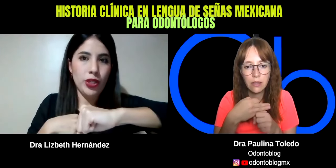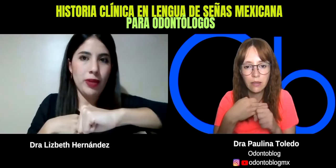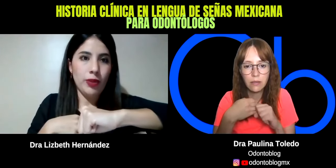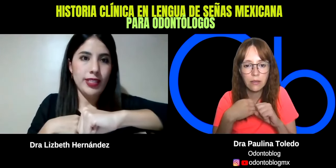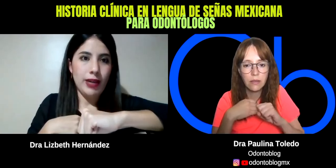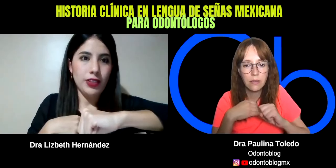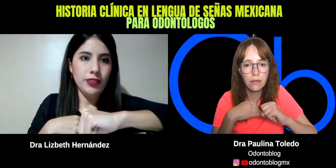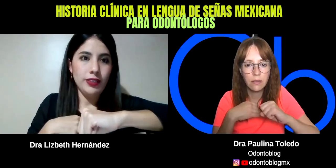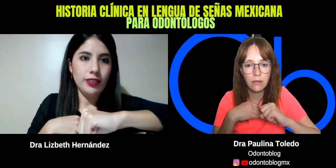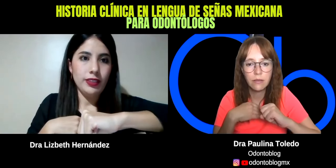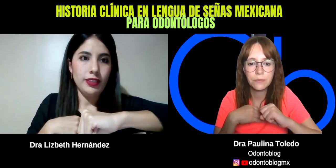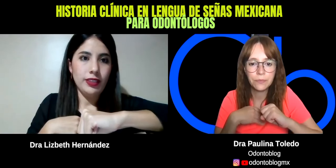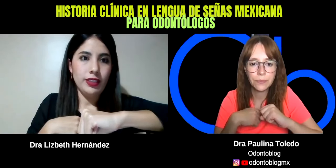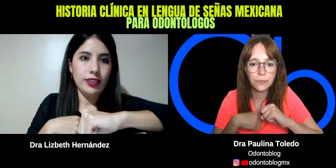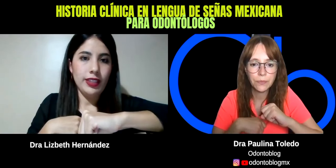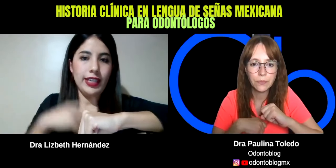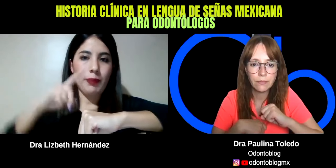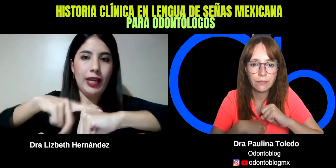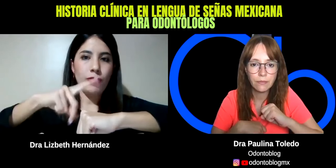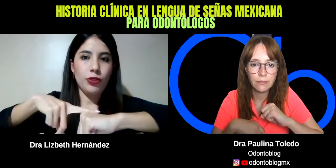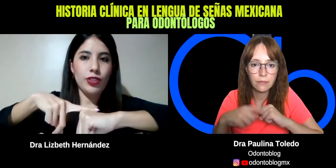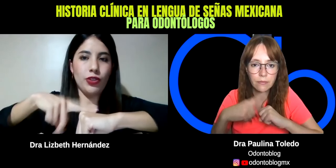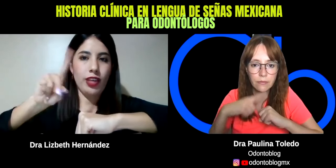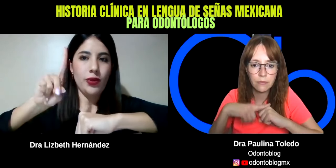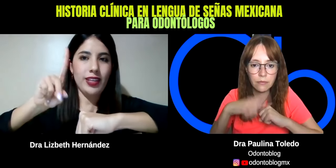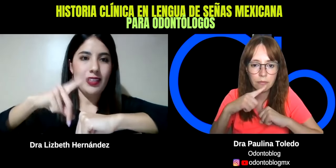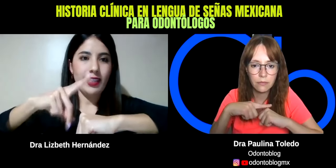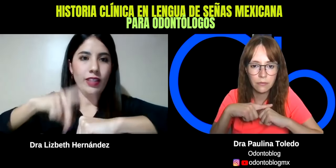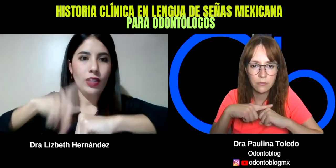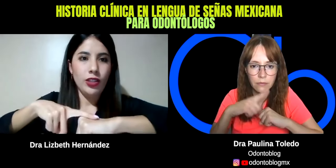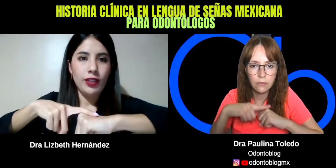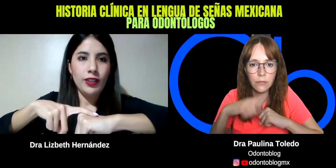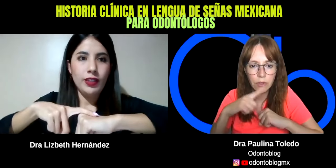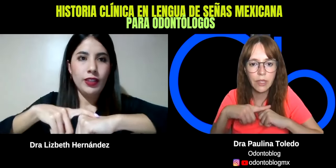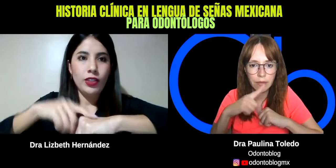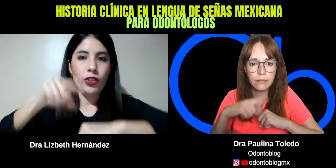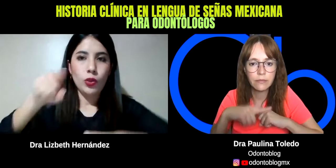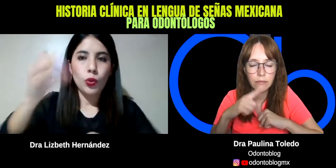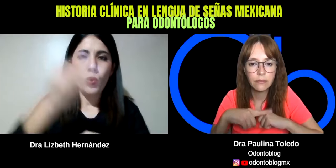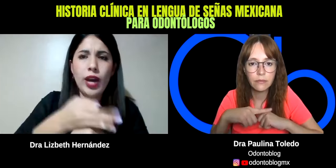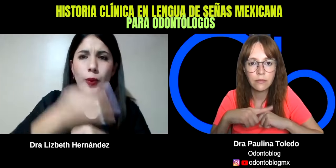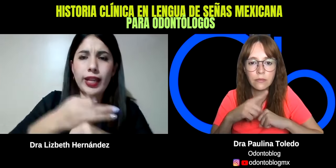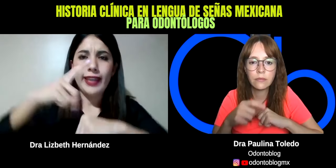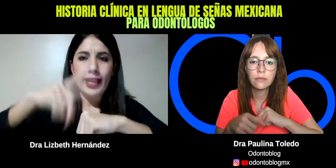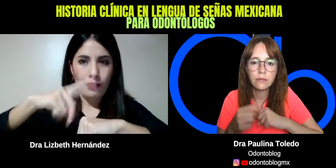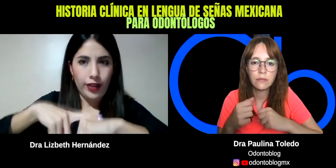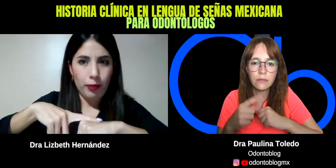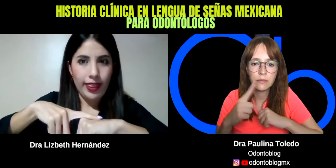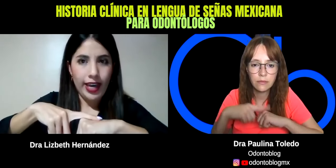mirando hacia abajo, y le pegamos con nuestro dedo índice. Ok. Tú, ahorita, enfermedad,